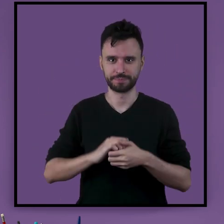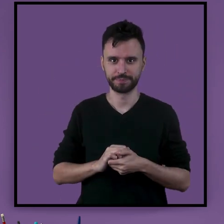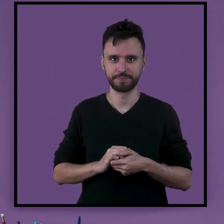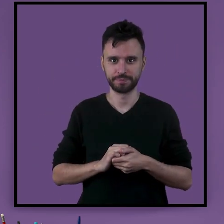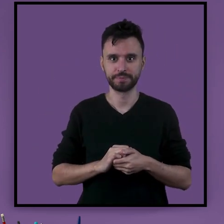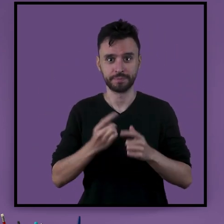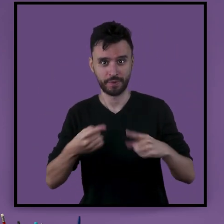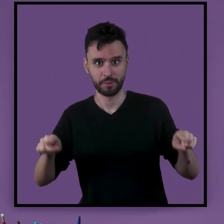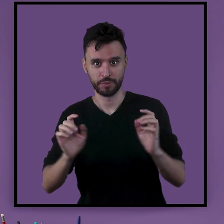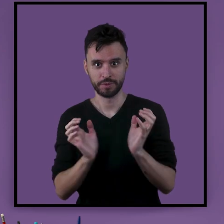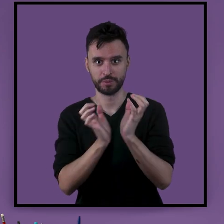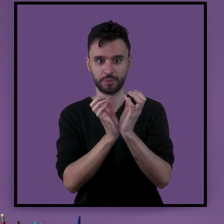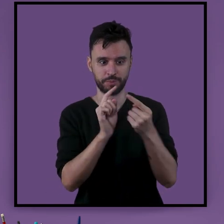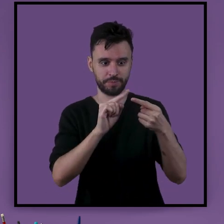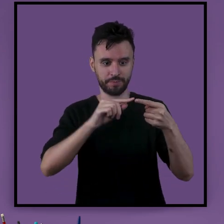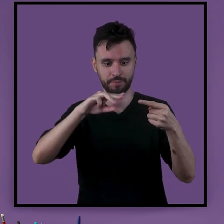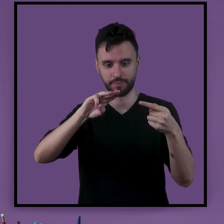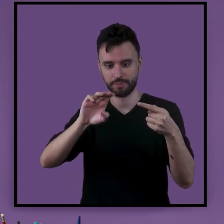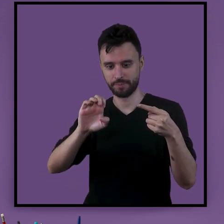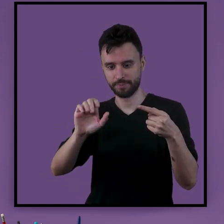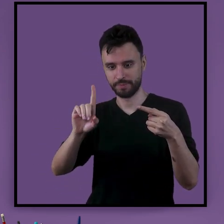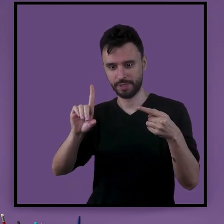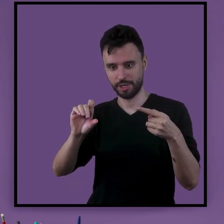A música é composta por melodia,